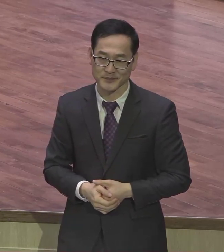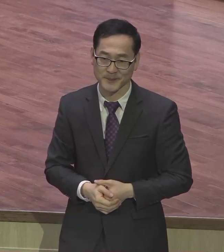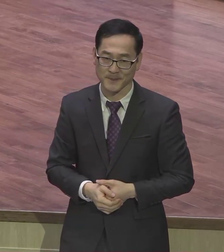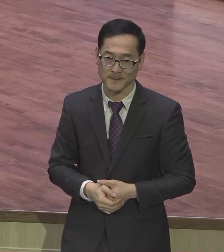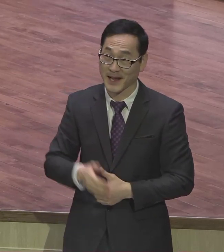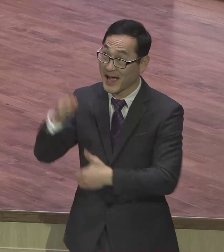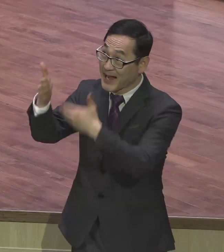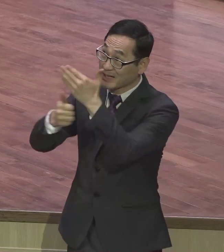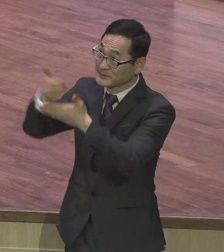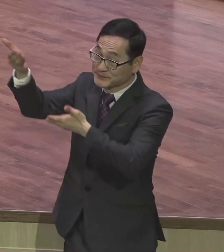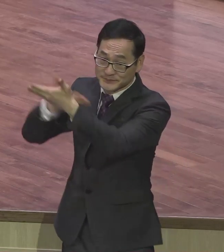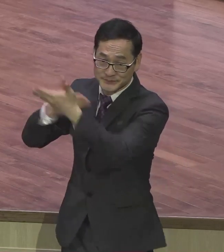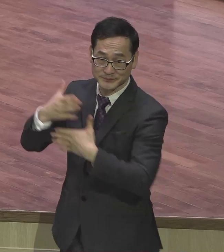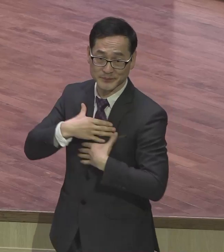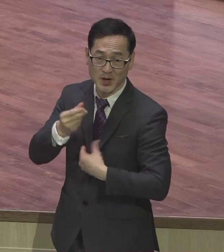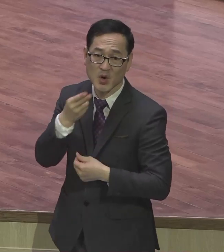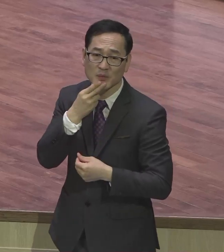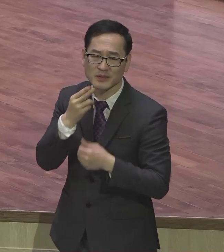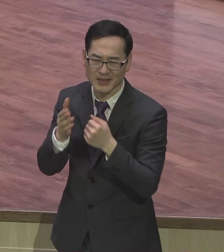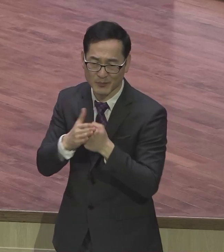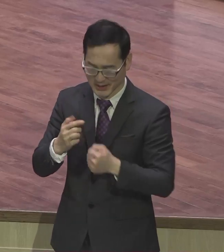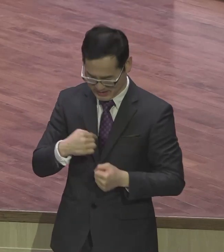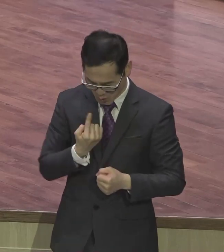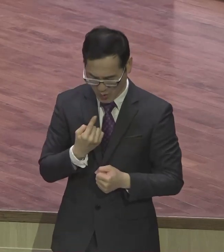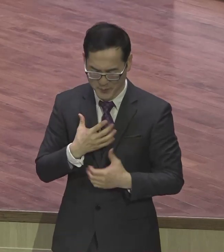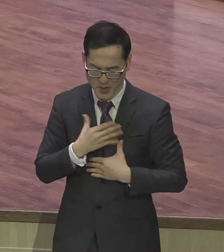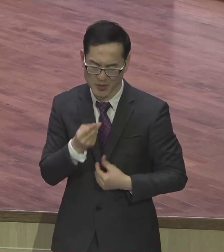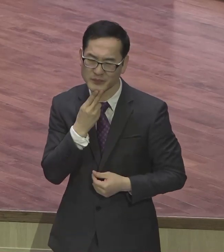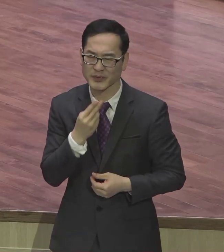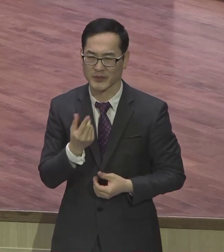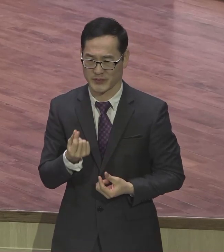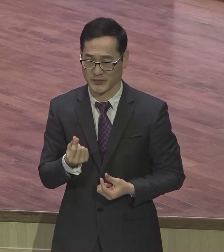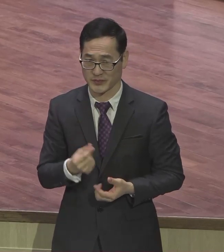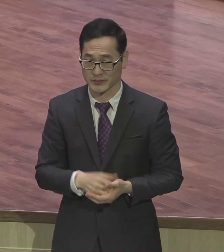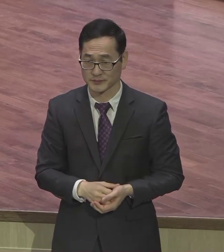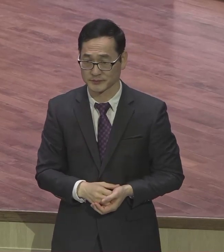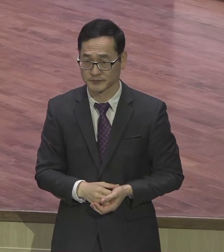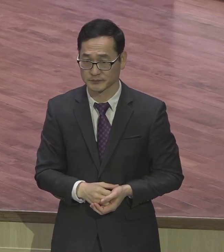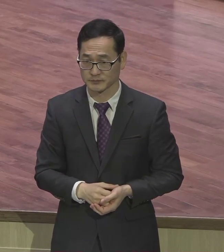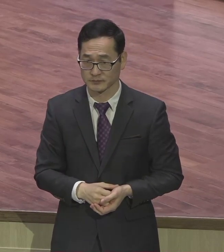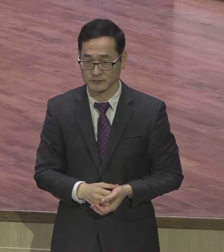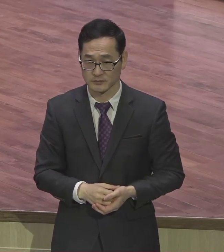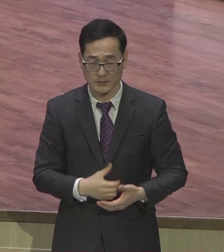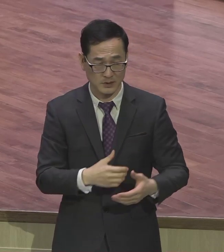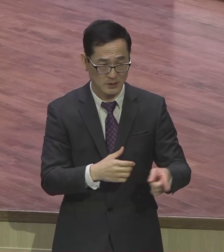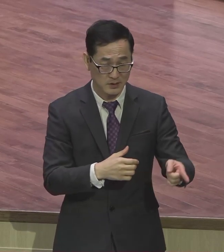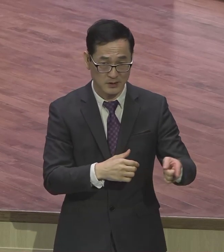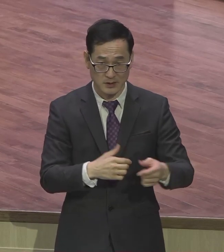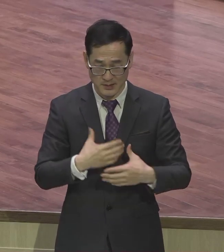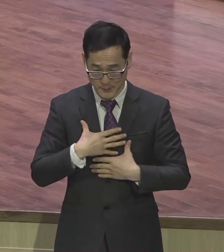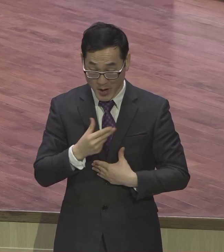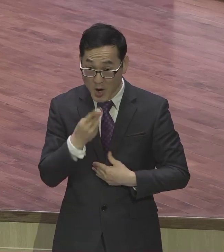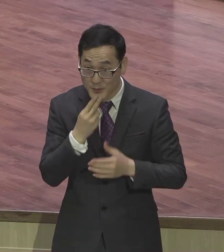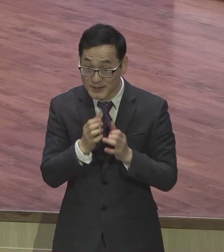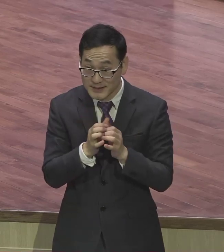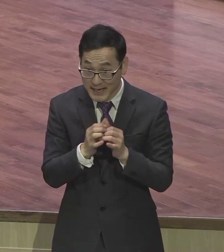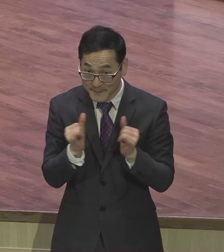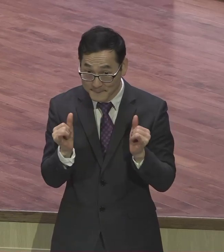아시겠어요 다시 말씀드립니다 평안하지 않는 사람은 자신과의